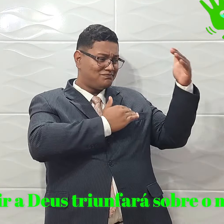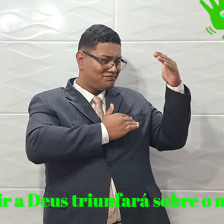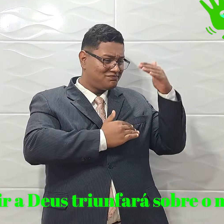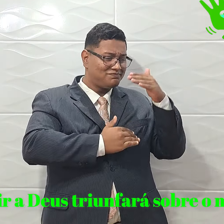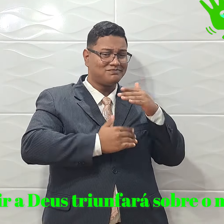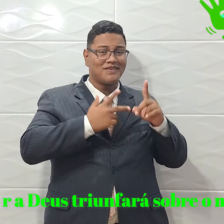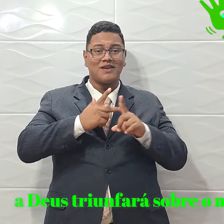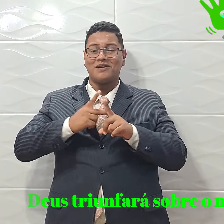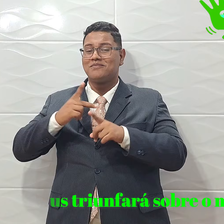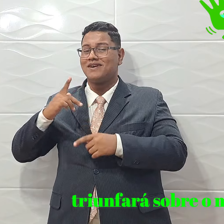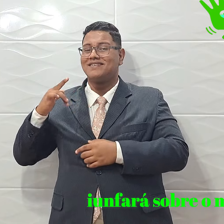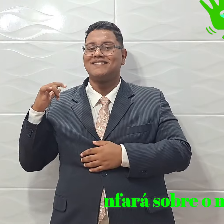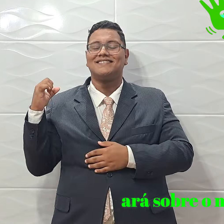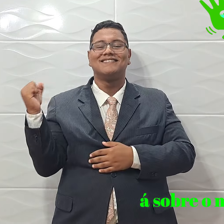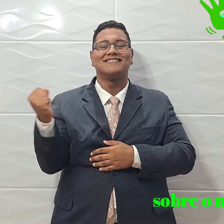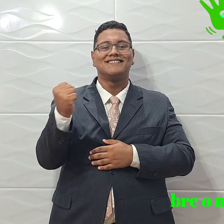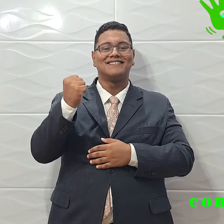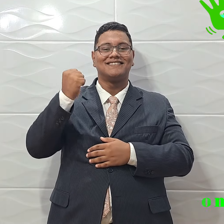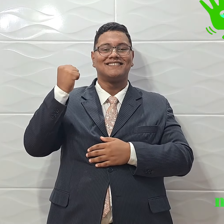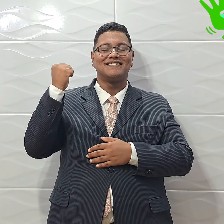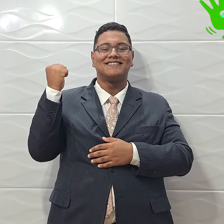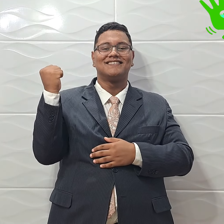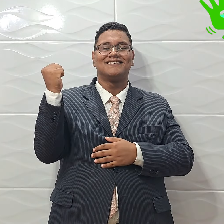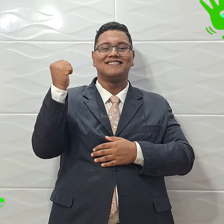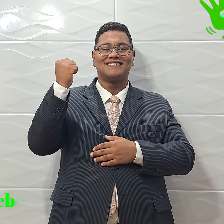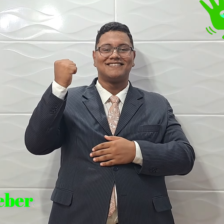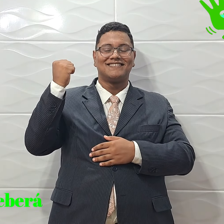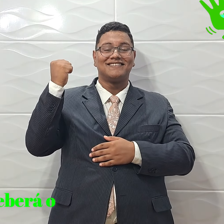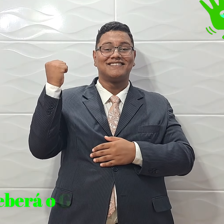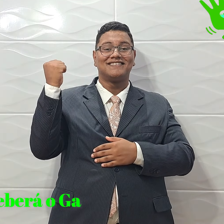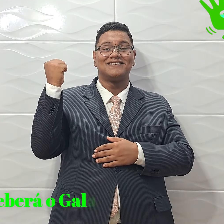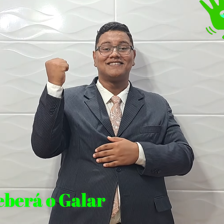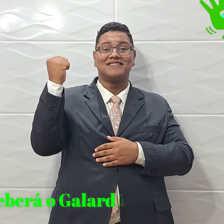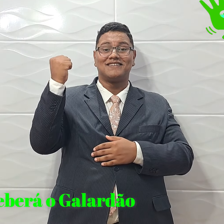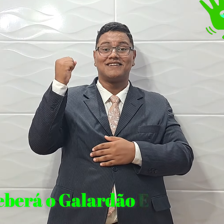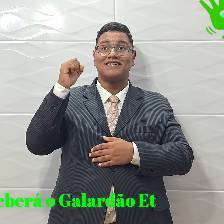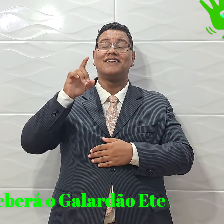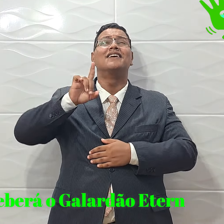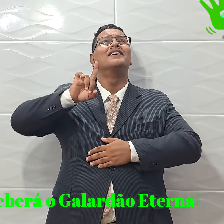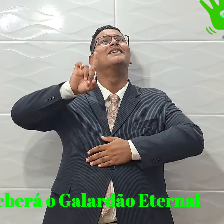o mal E receberá o